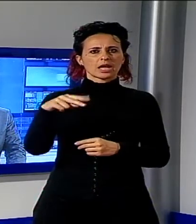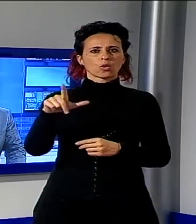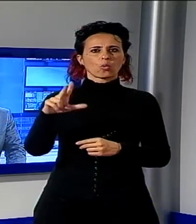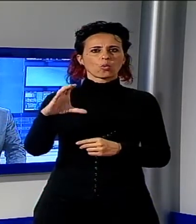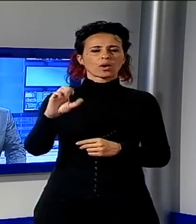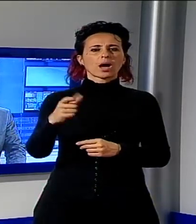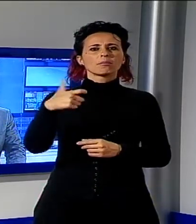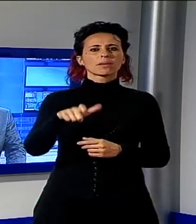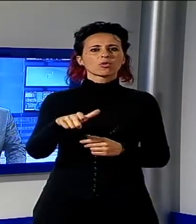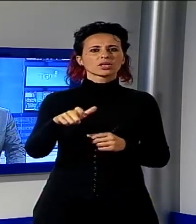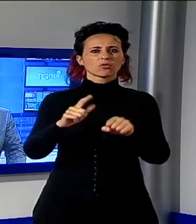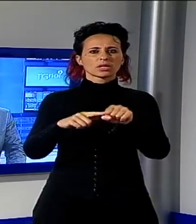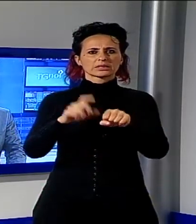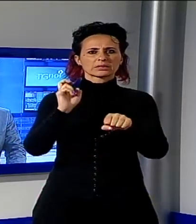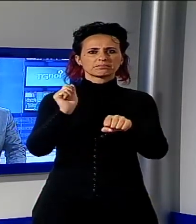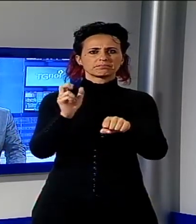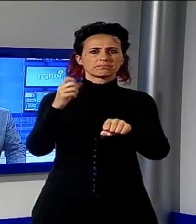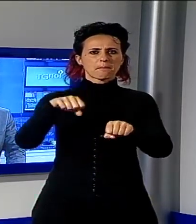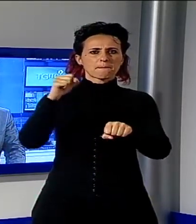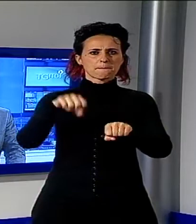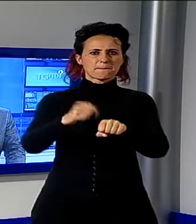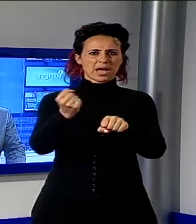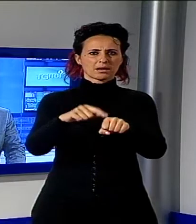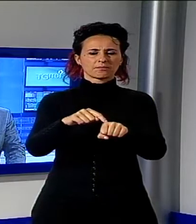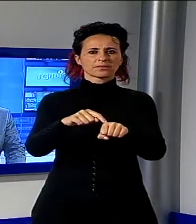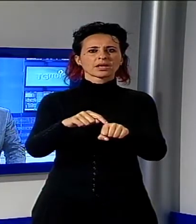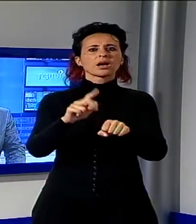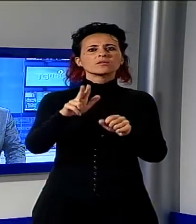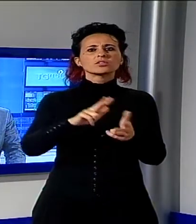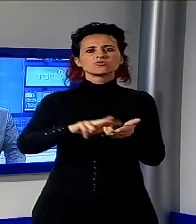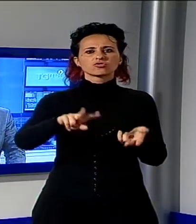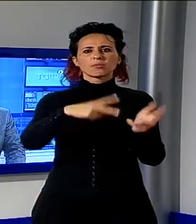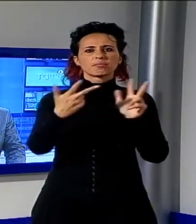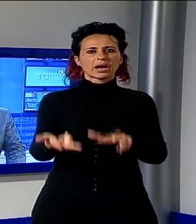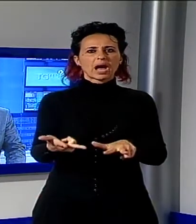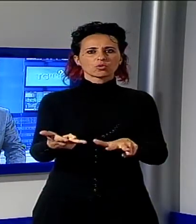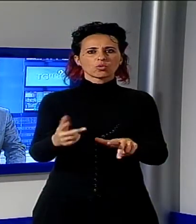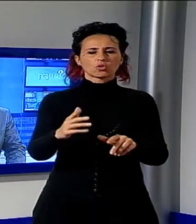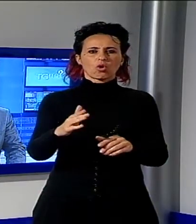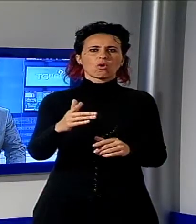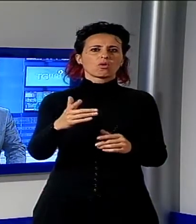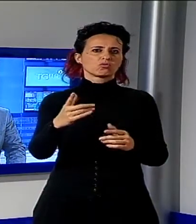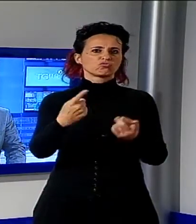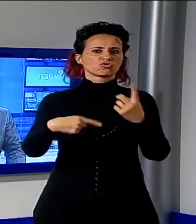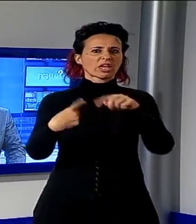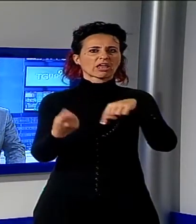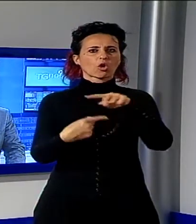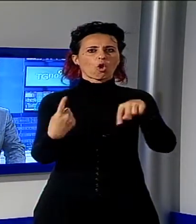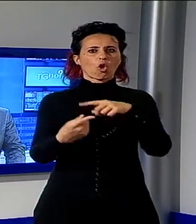cranico dopo una caduta all'esterno di un circolo di Santa Maria del Giudice. Il fatto si è verificato giovedì notte.